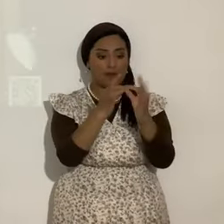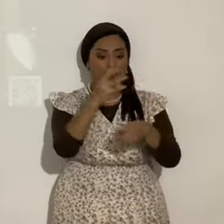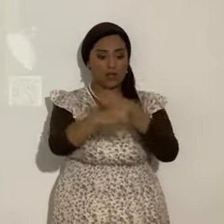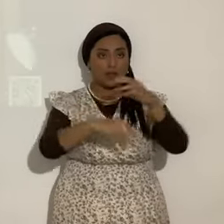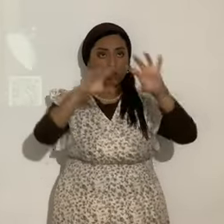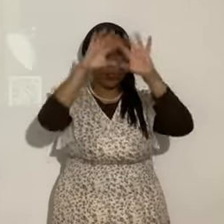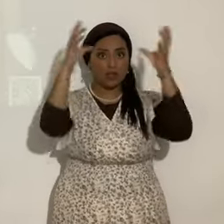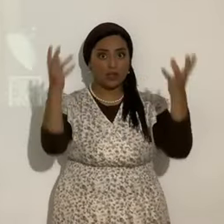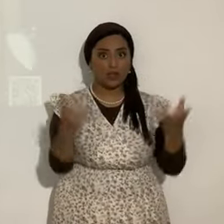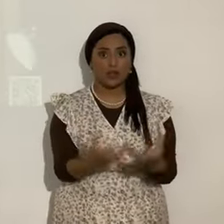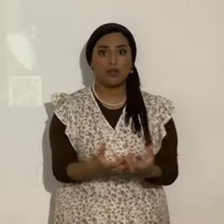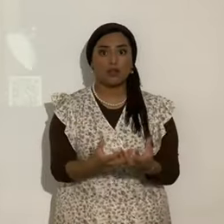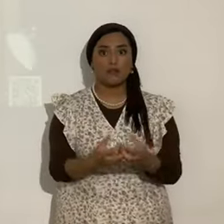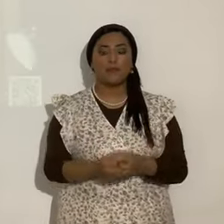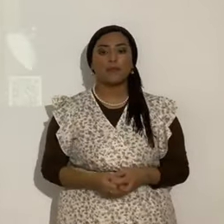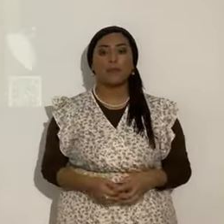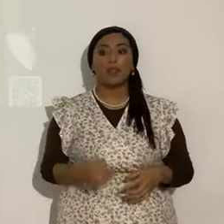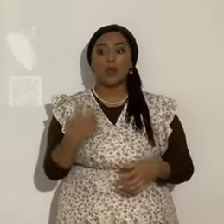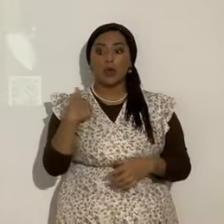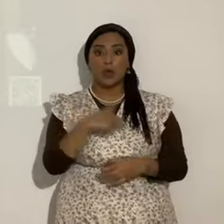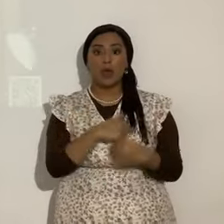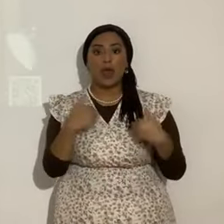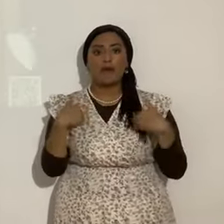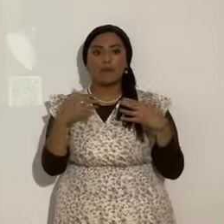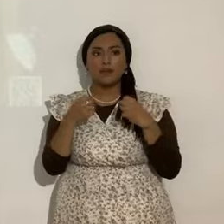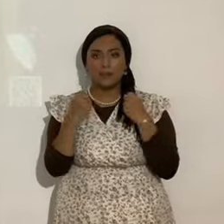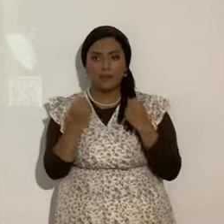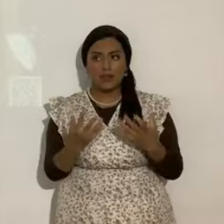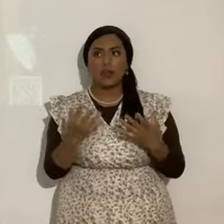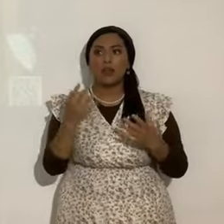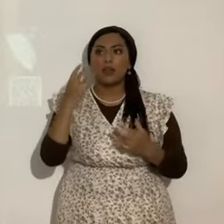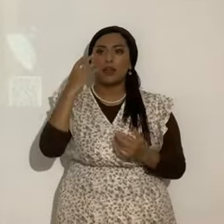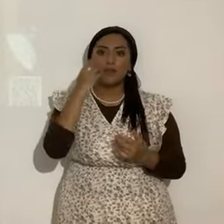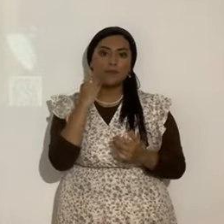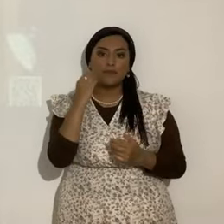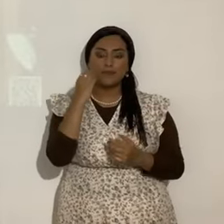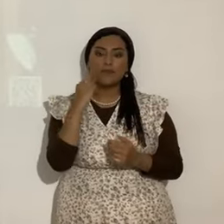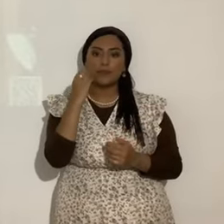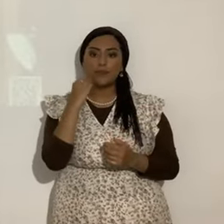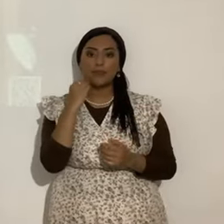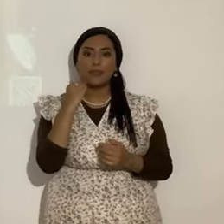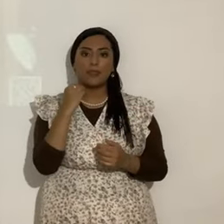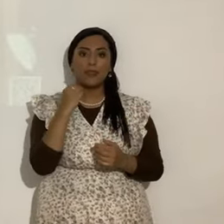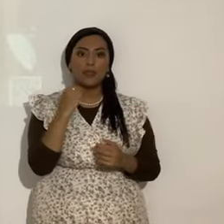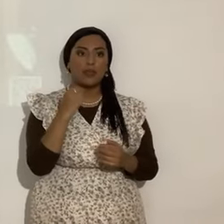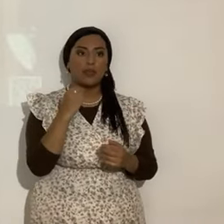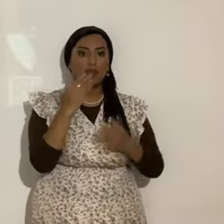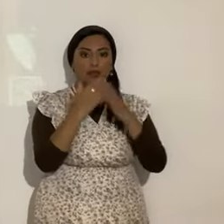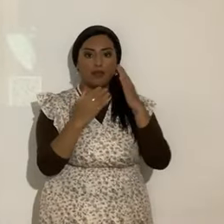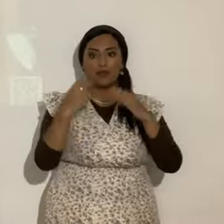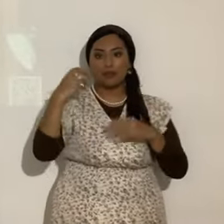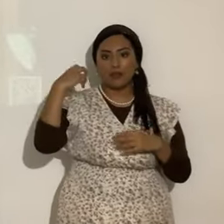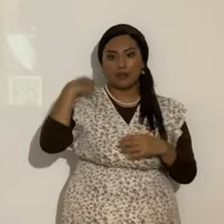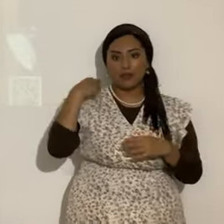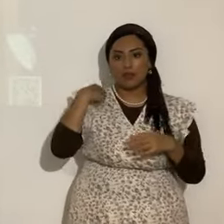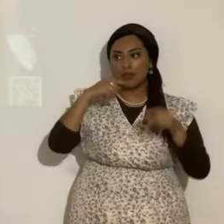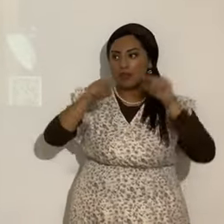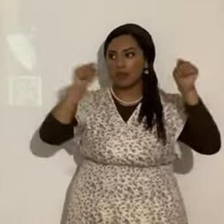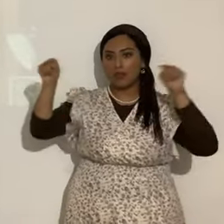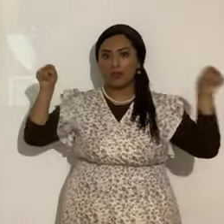o años hemos tenido mucha experiencia de que mandatarios y demás de países han mandecido a